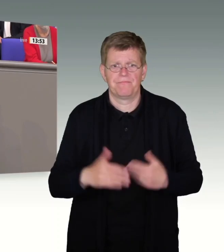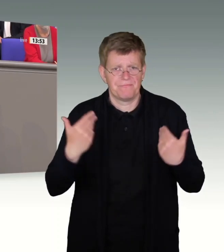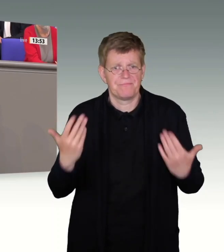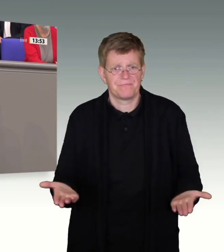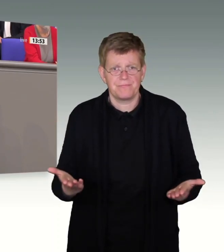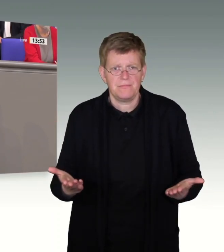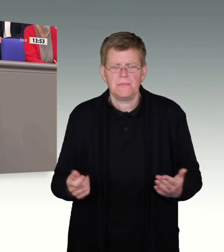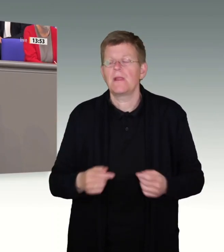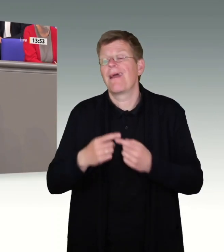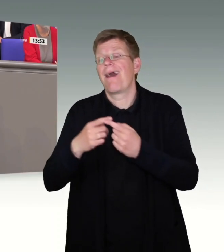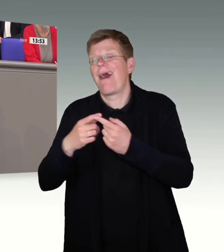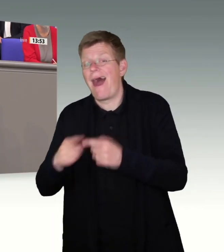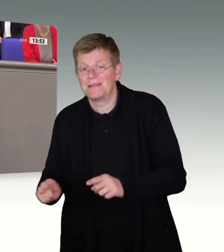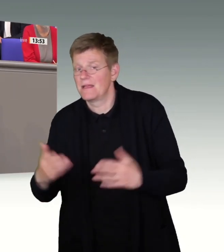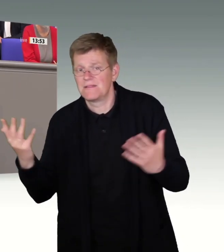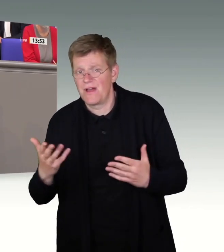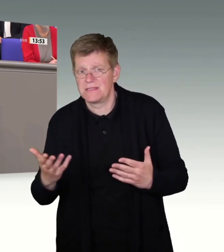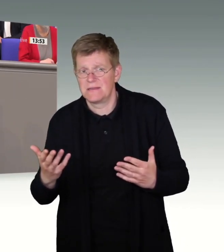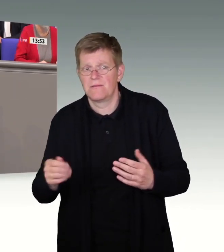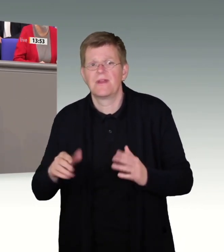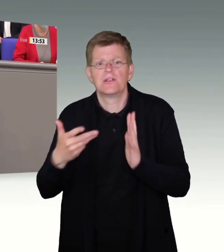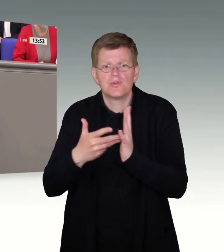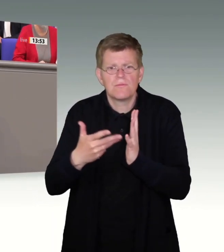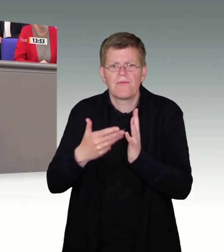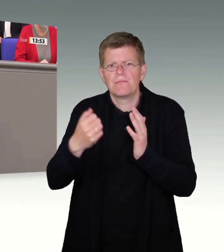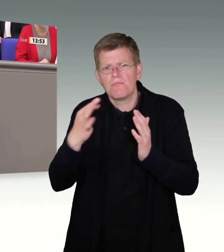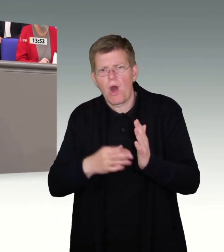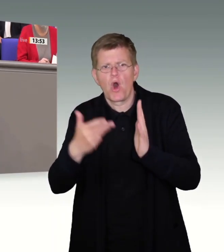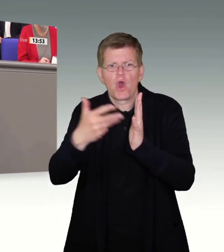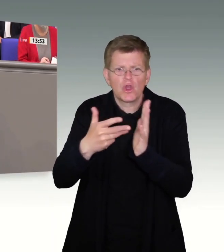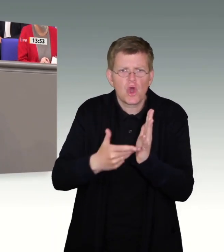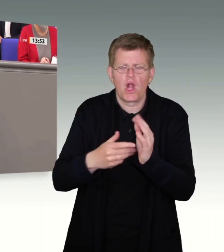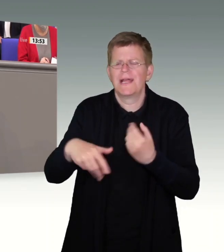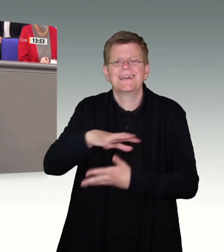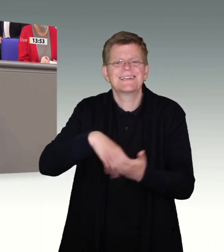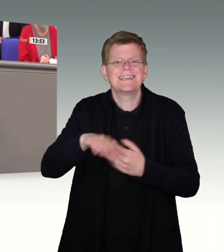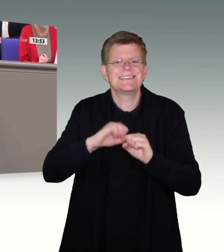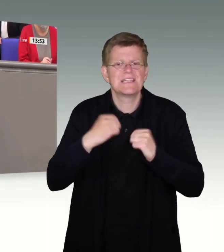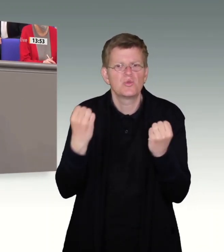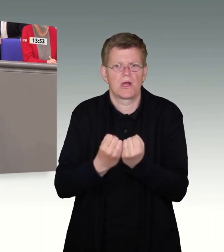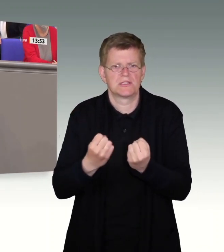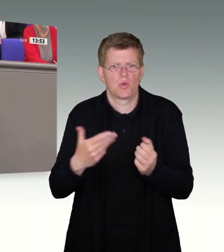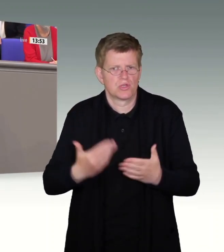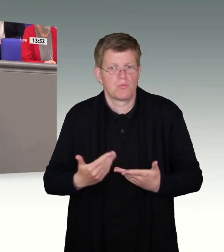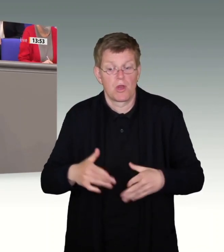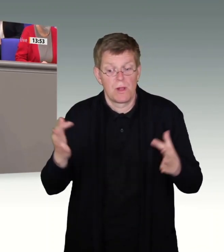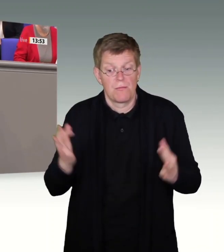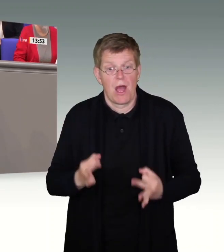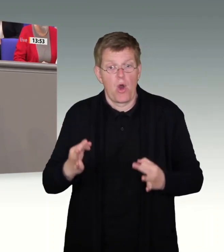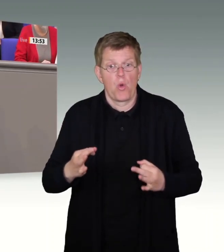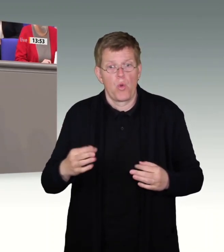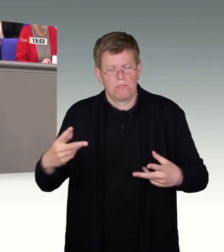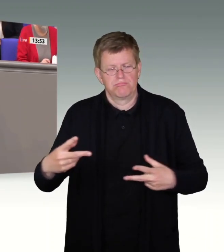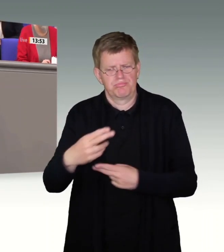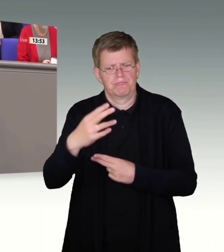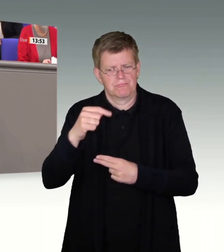ist es, wenn wir temporäre gezielte Kontrollen vornehmen, wenn es Krisensituationen erfordern, so wie wir es auch schon gehabt haben. Doch